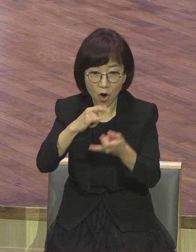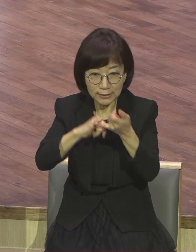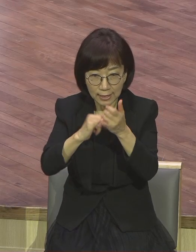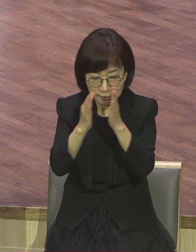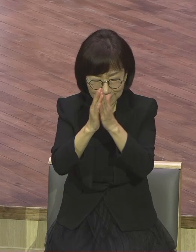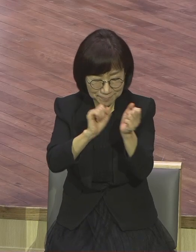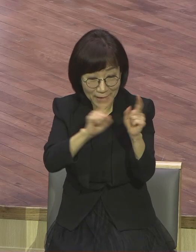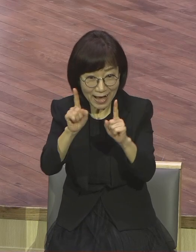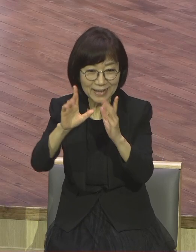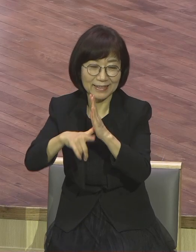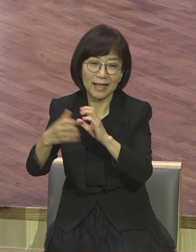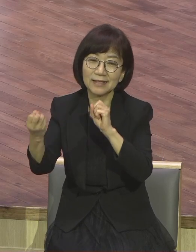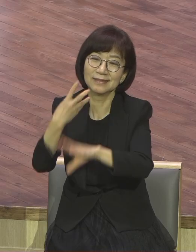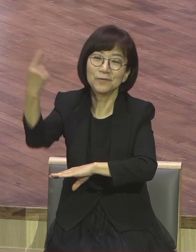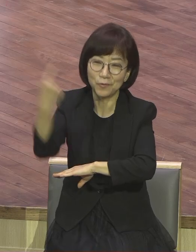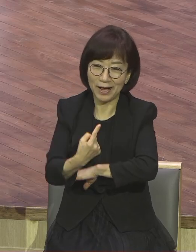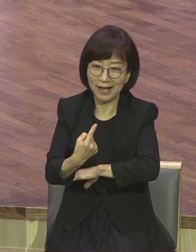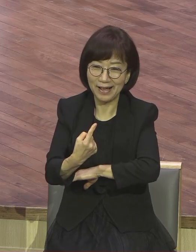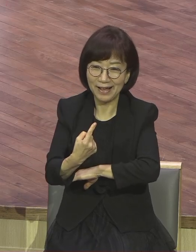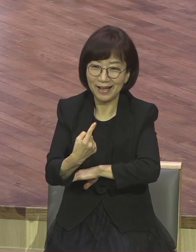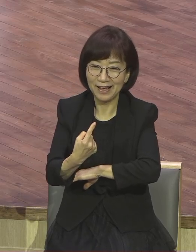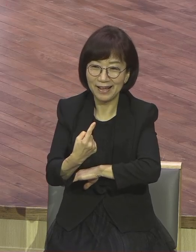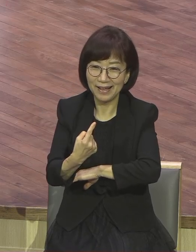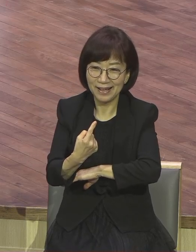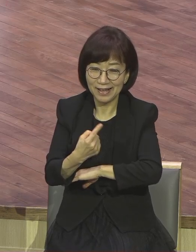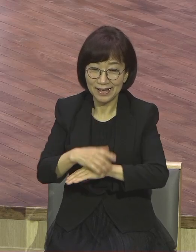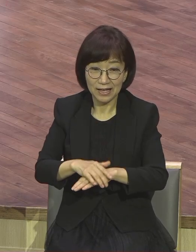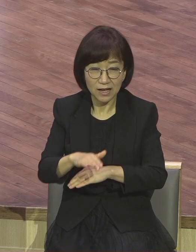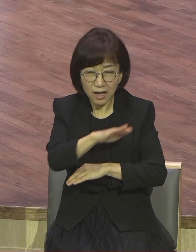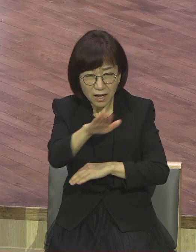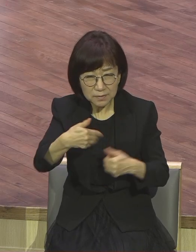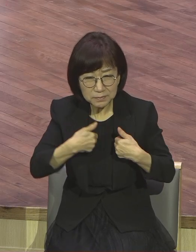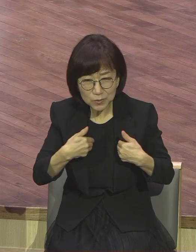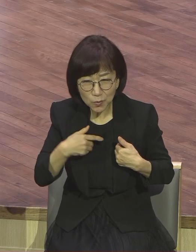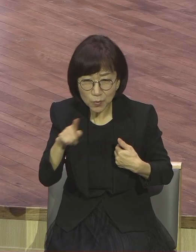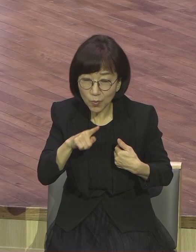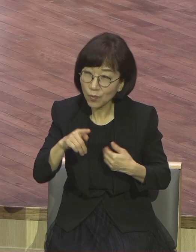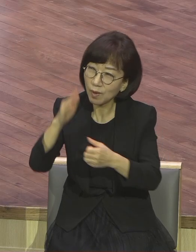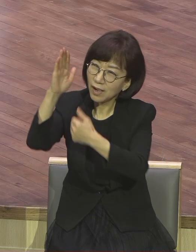전능자예요. 필요한 건 달고 계세요. 달고 계신다고.